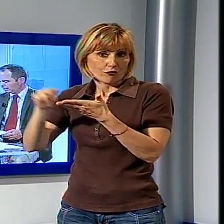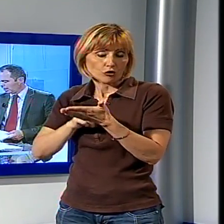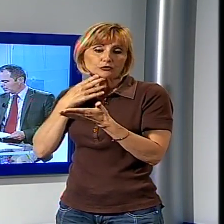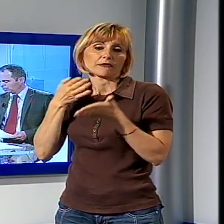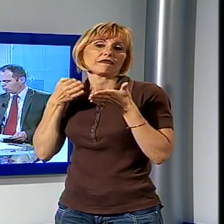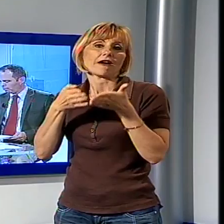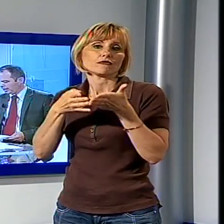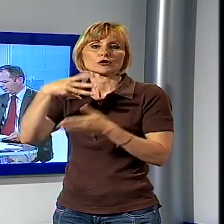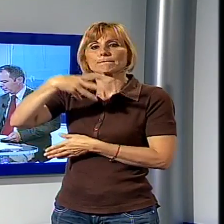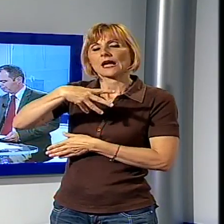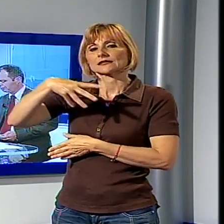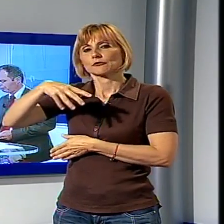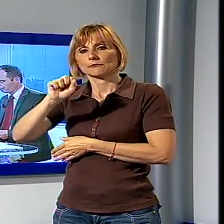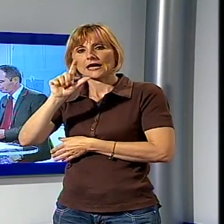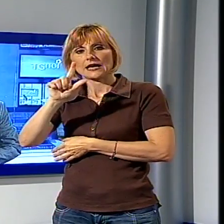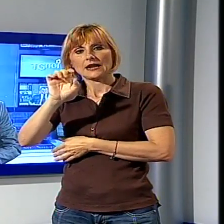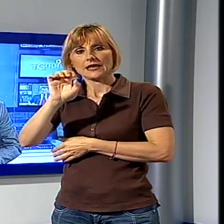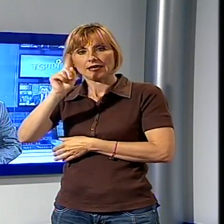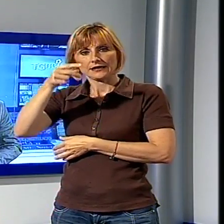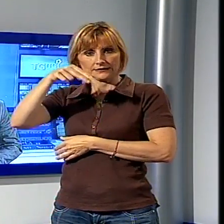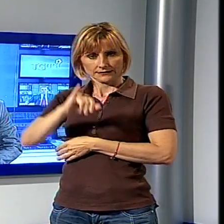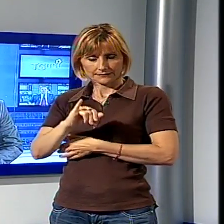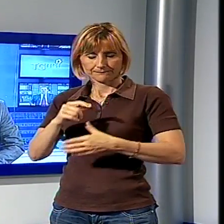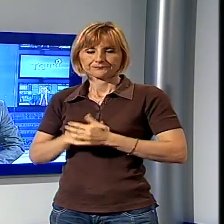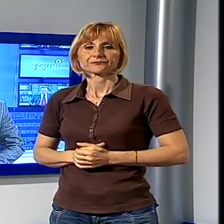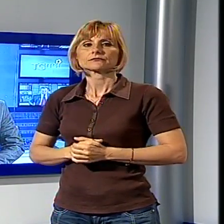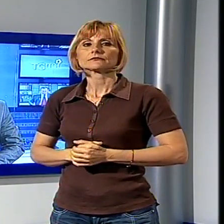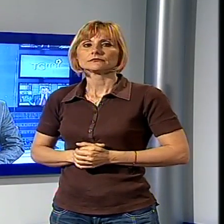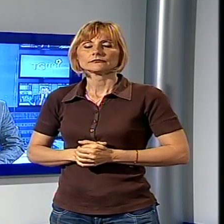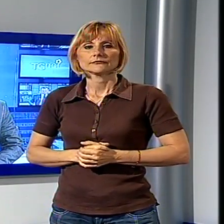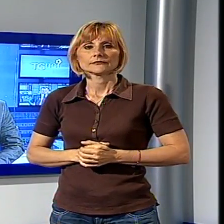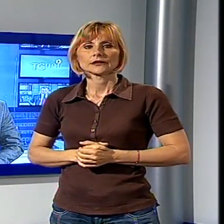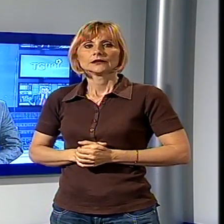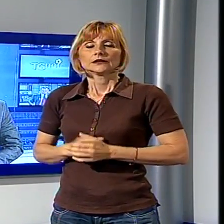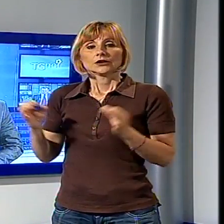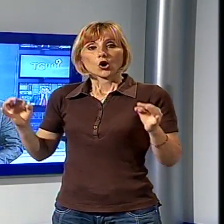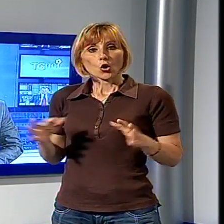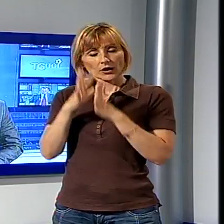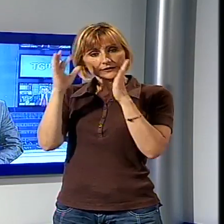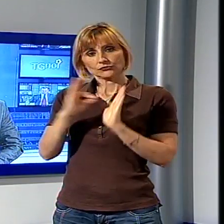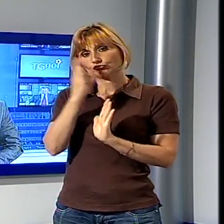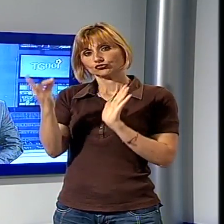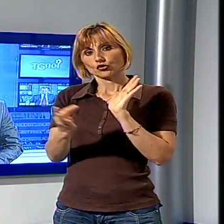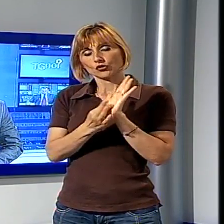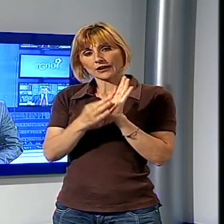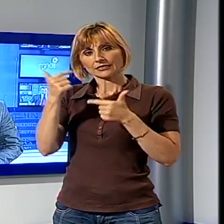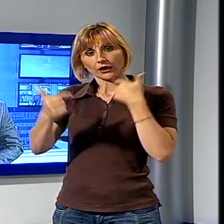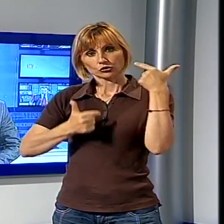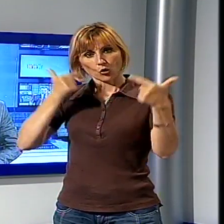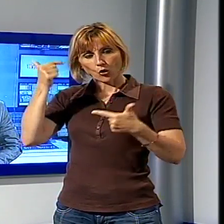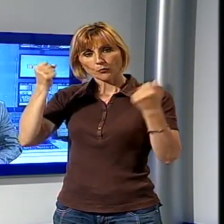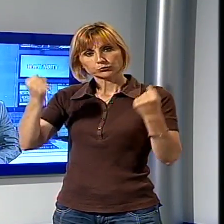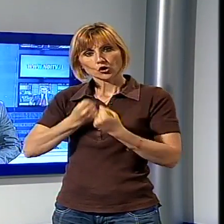di Massimo Mallegni In occasione della giornata del dono